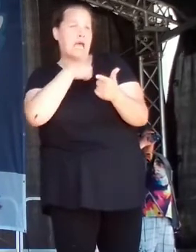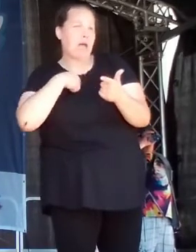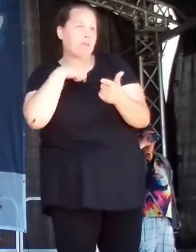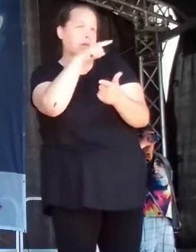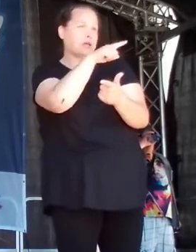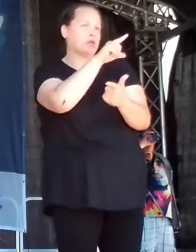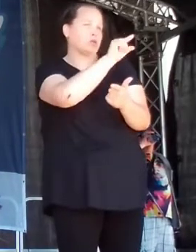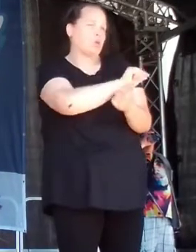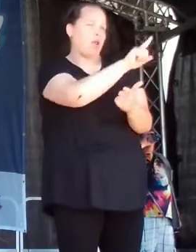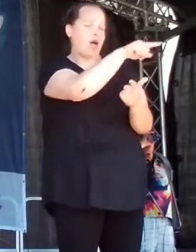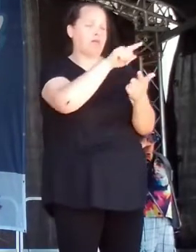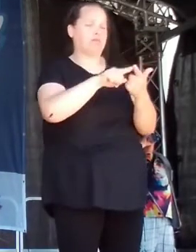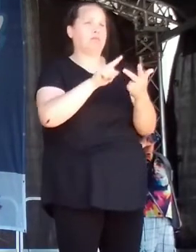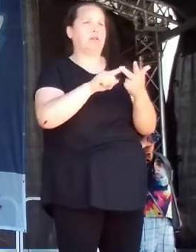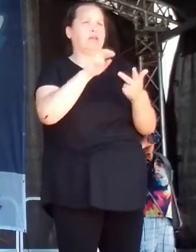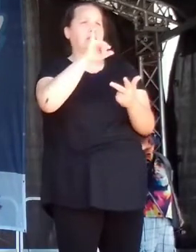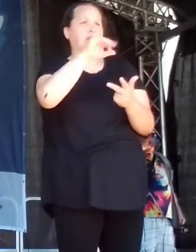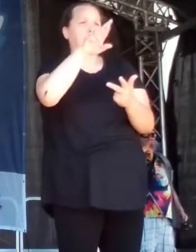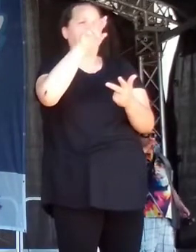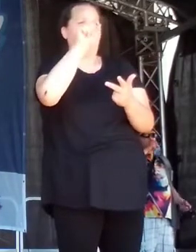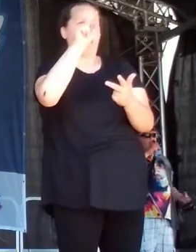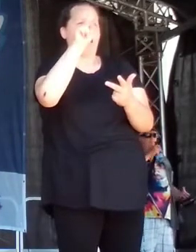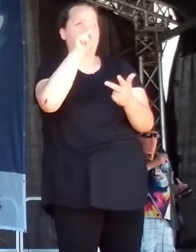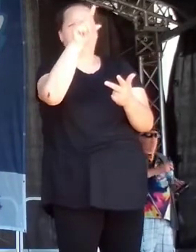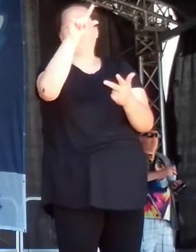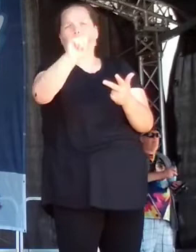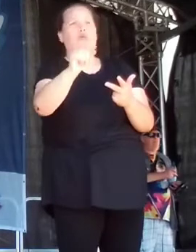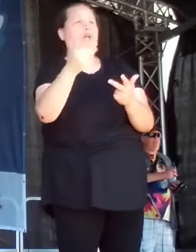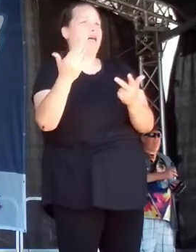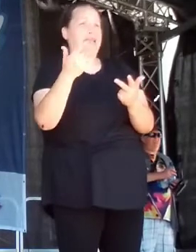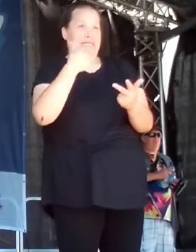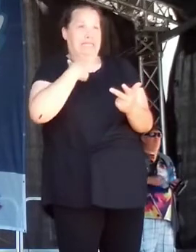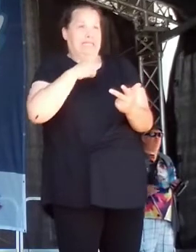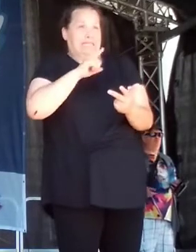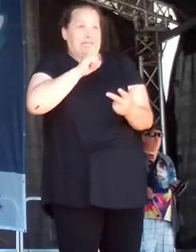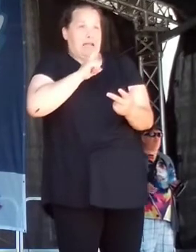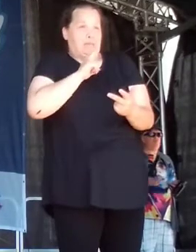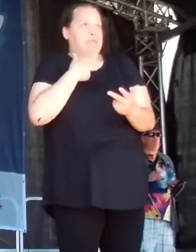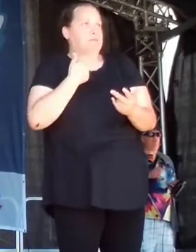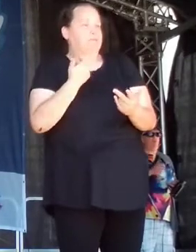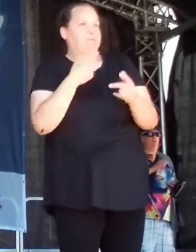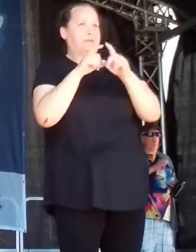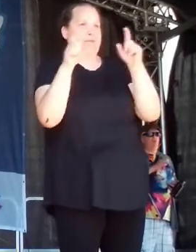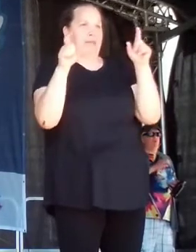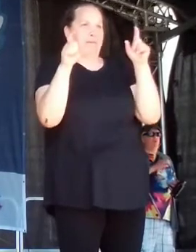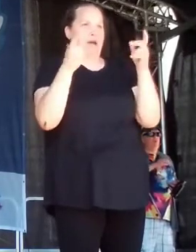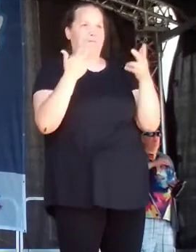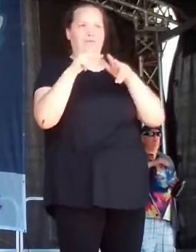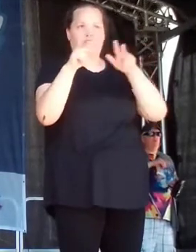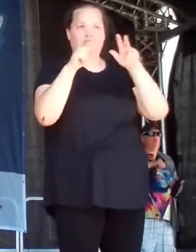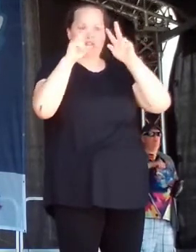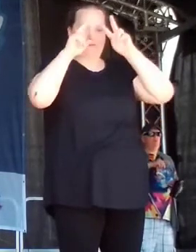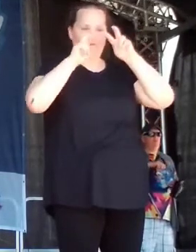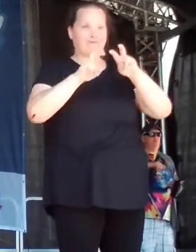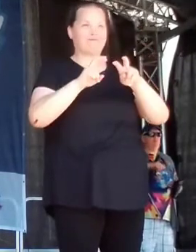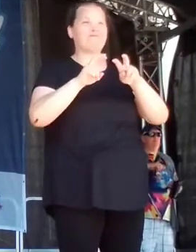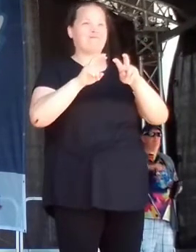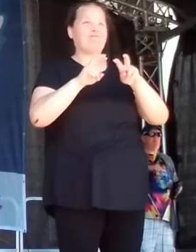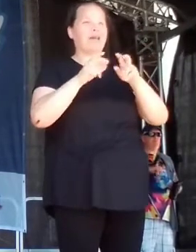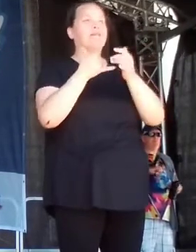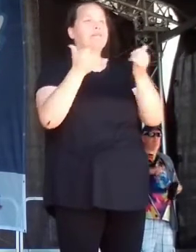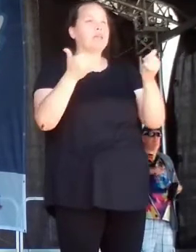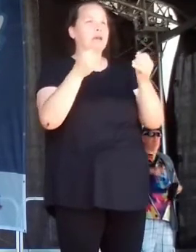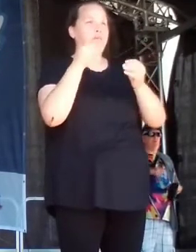Wir bräuchten eigentlich als ökonomisches Ventil, ich rede nur zur Ökonomie jetzt, einen richtigen Krieg, der sich auch ausweitet,